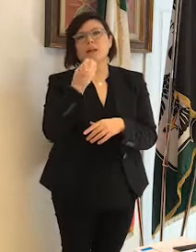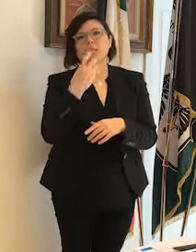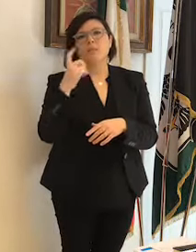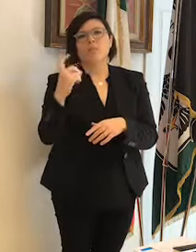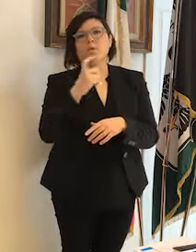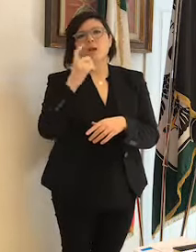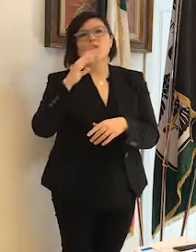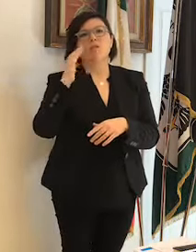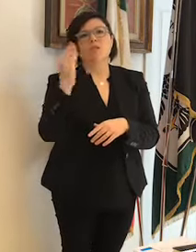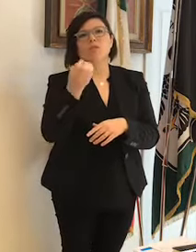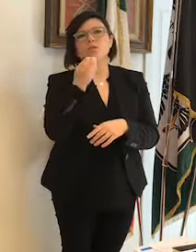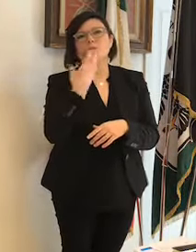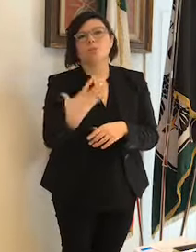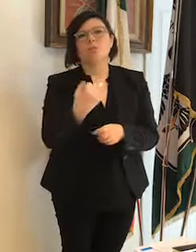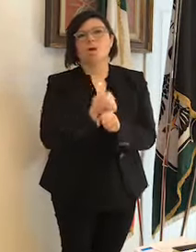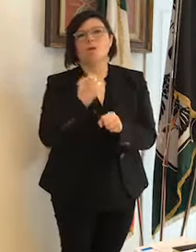giornata a tutti e buon lavoro.